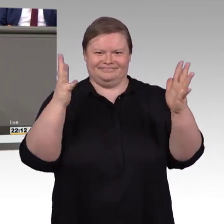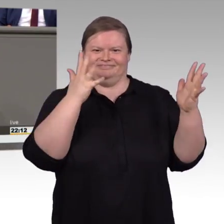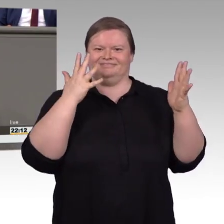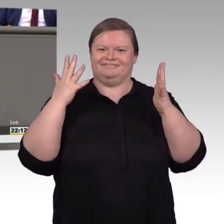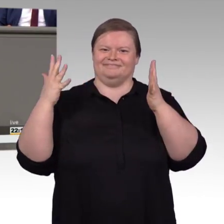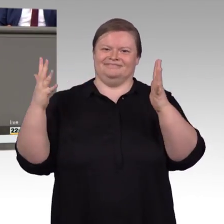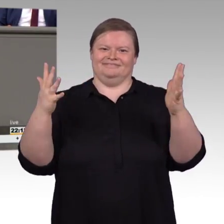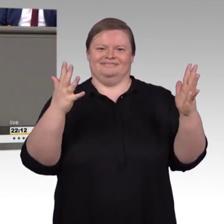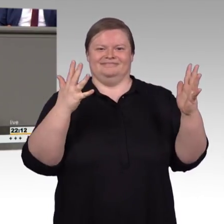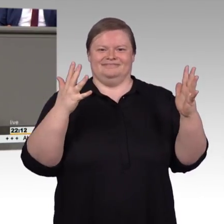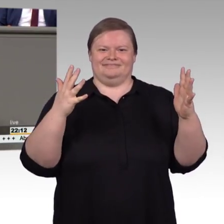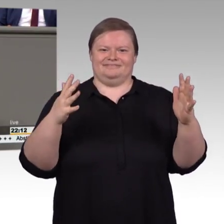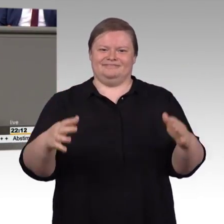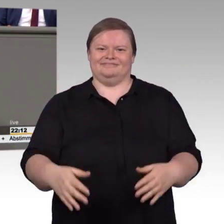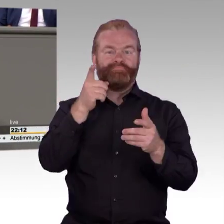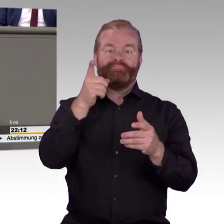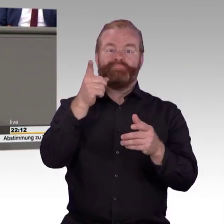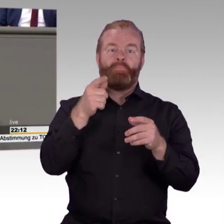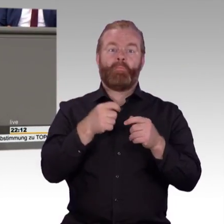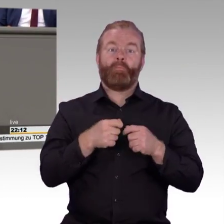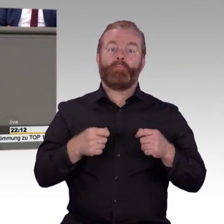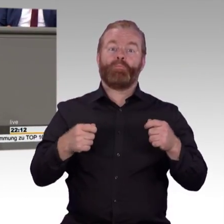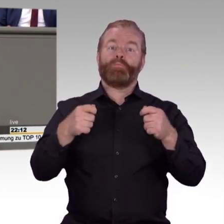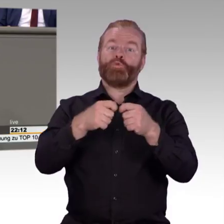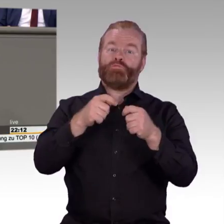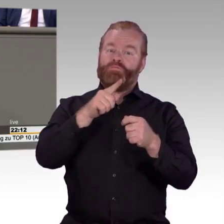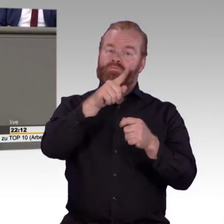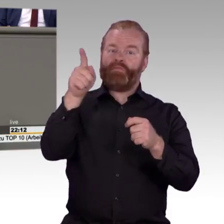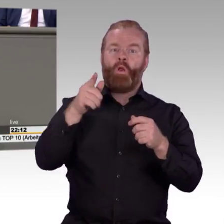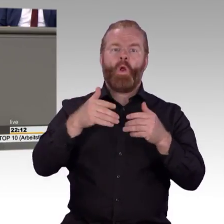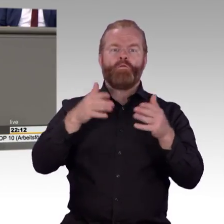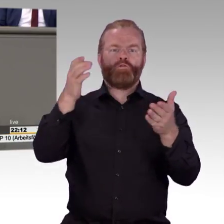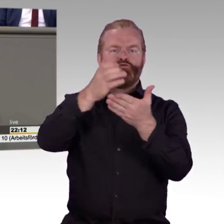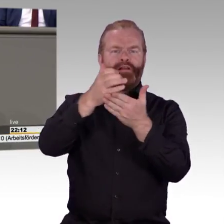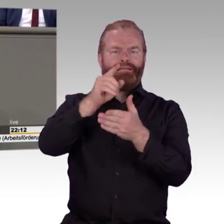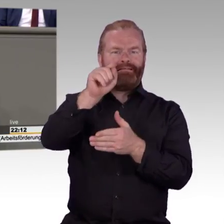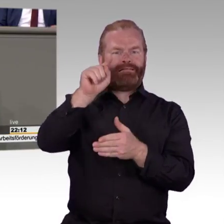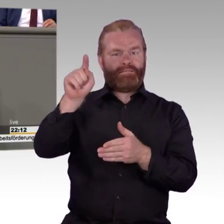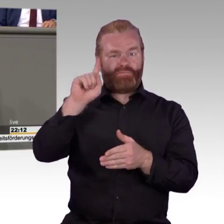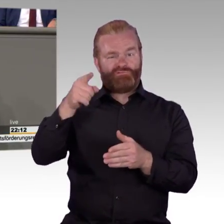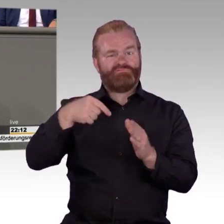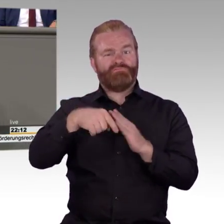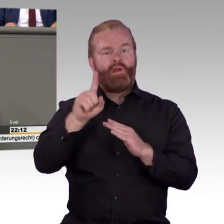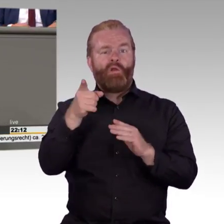Erklärung zur Barrierefreiheit ihrer Webseiten und Apps veröffentlichen. Sie müssen darin begründen, wenn sie, ganz wichtig,